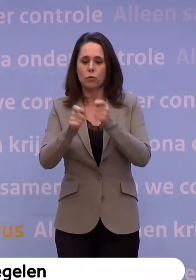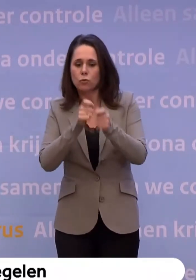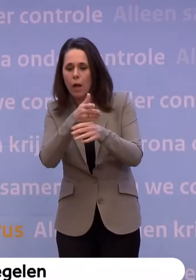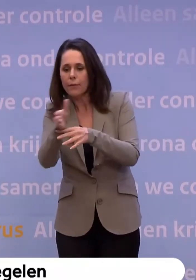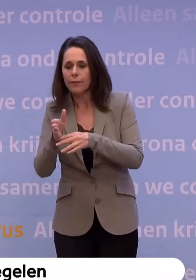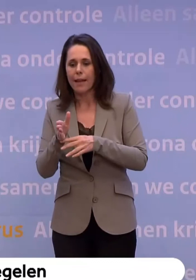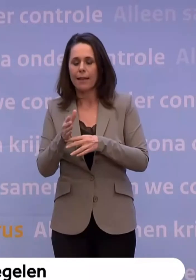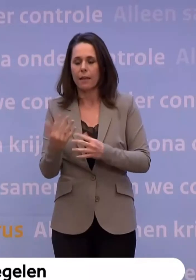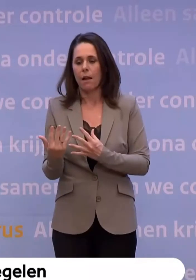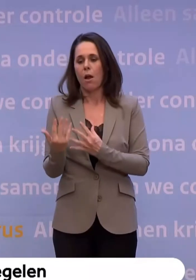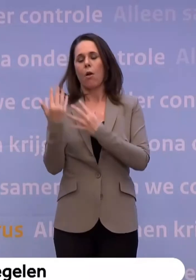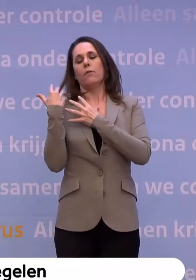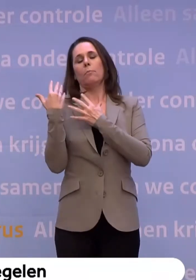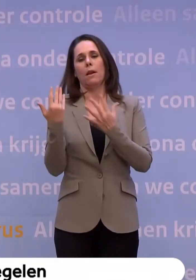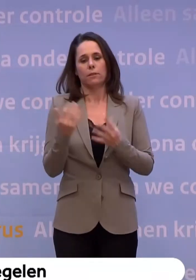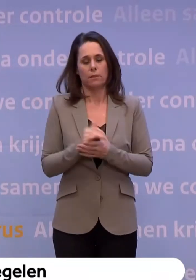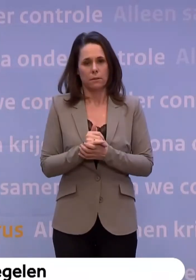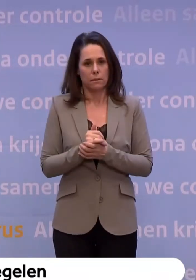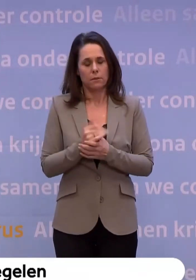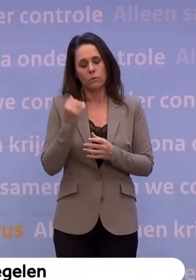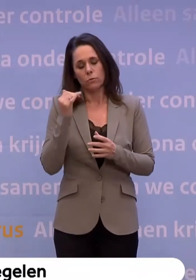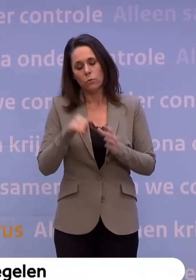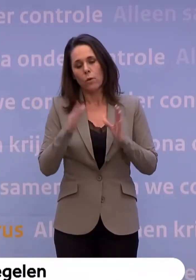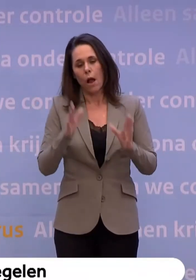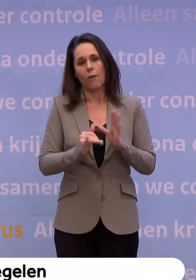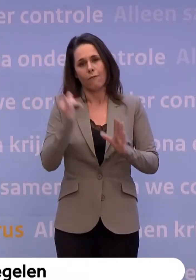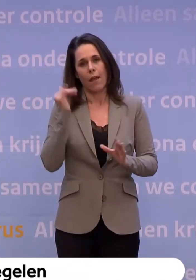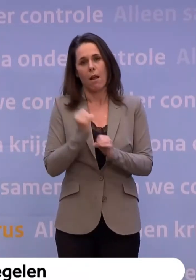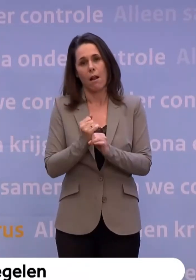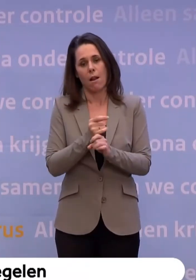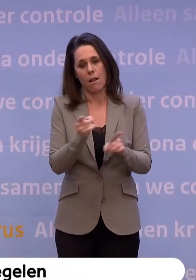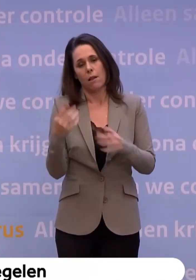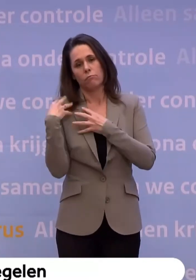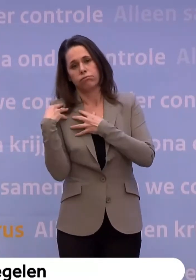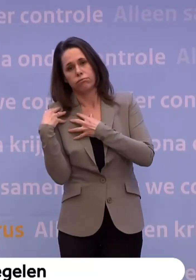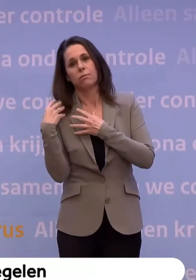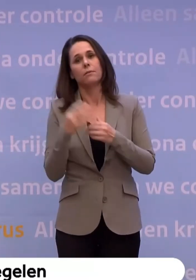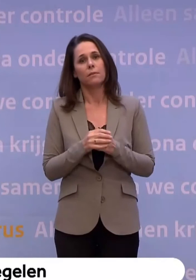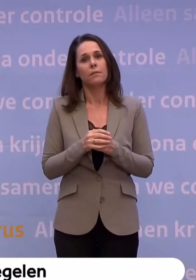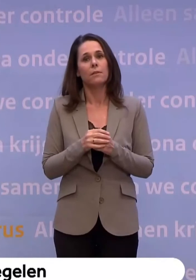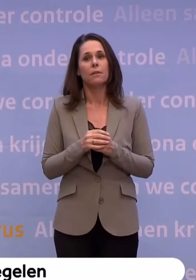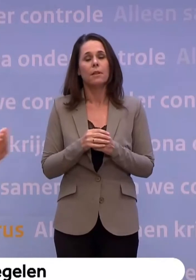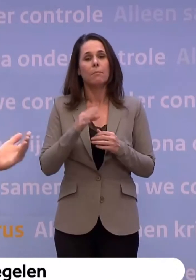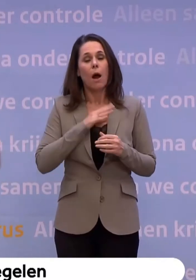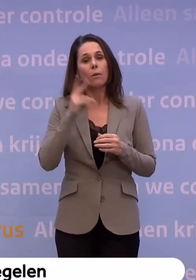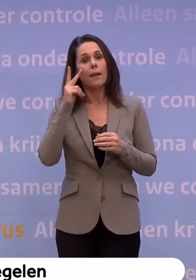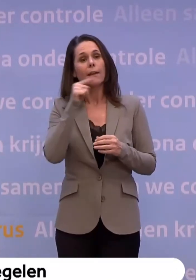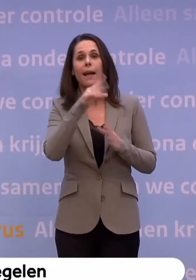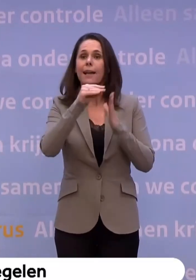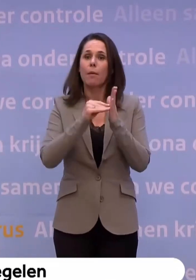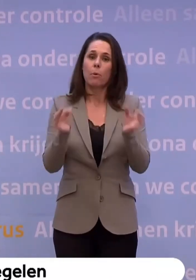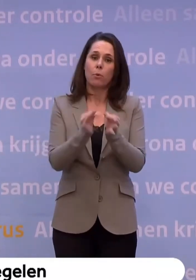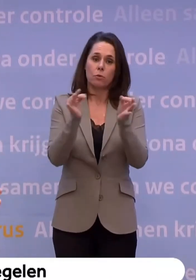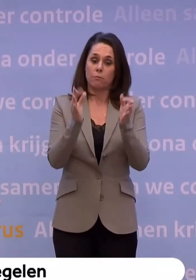raken langere termijn. Het is al op dit moment een enorme belasting voor hen. En dan zeggen ze ook, dan moet je ook kijken naar die app-oplossingen. Dat is waar we mee